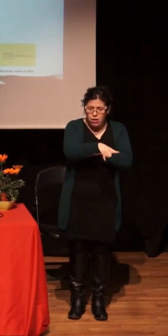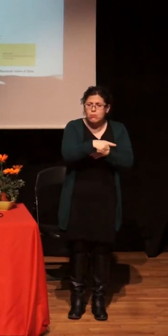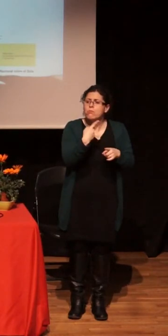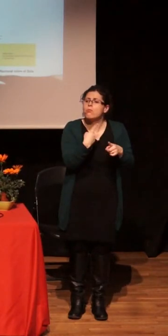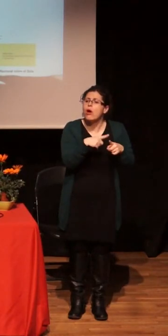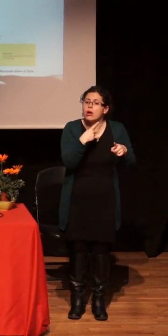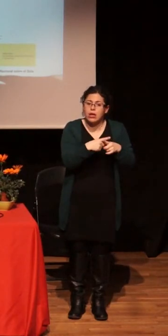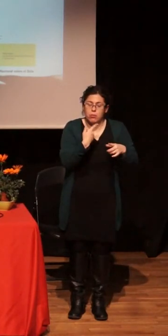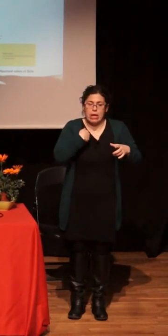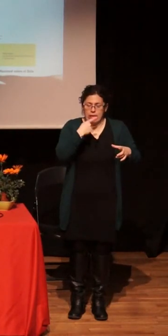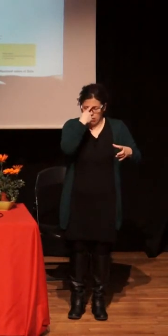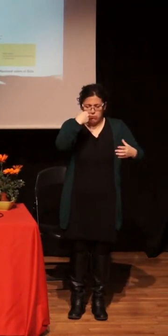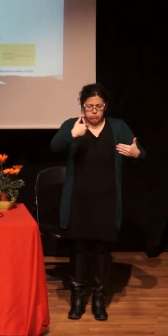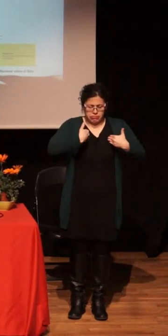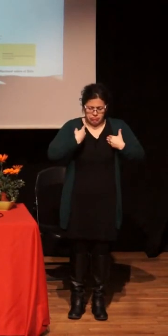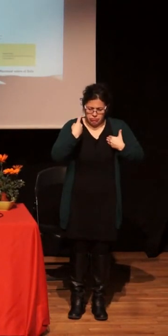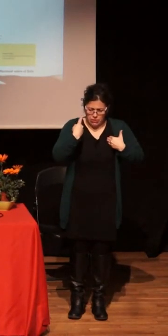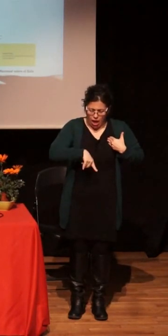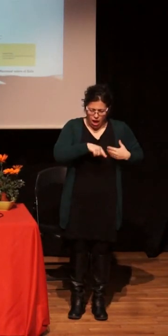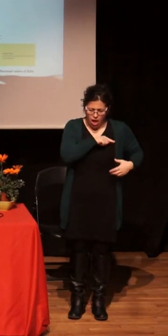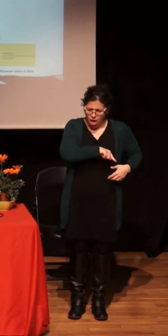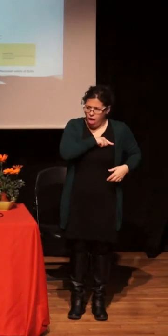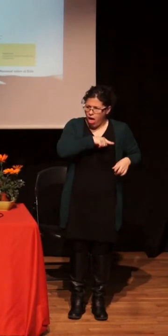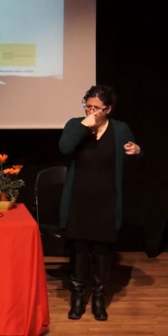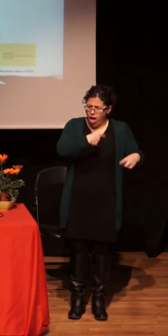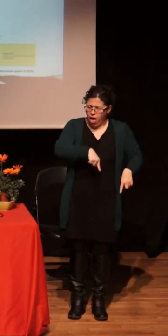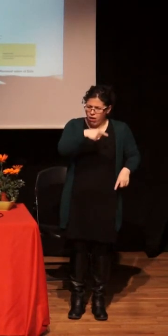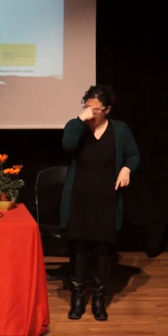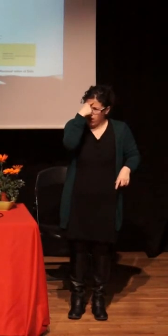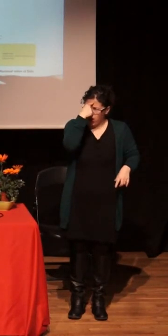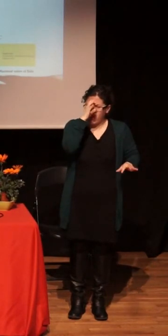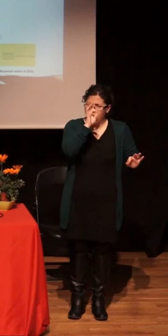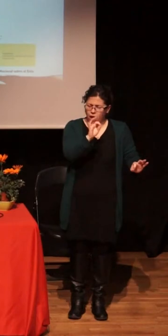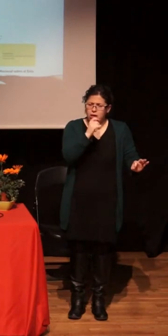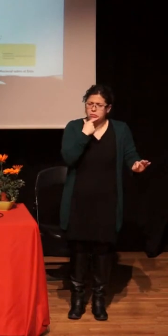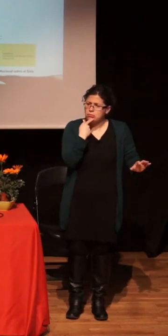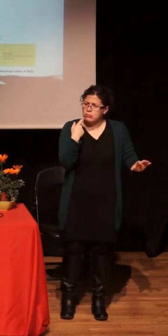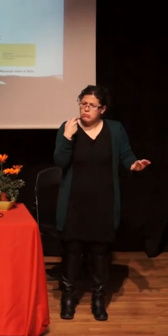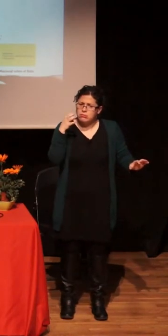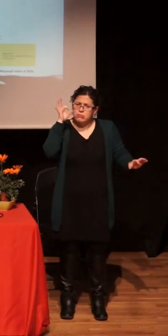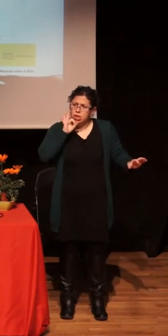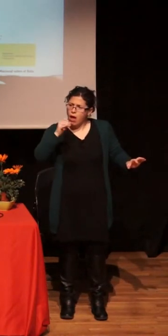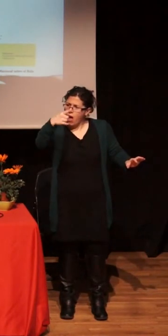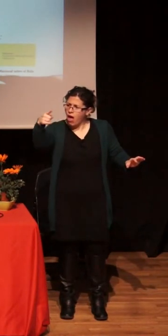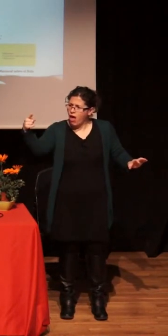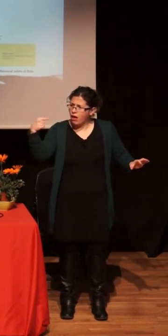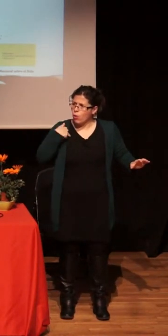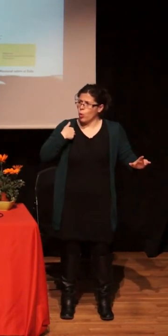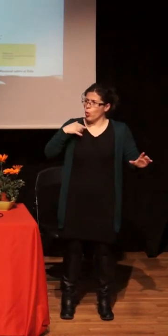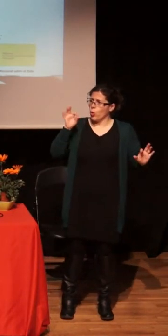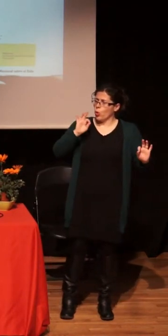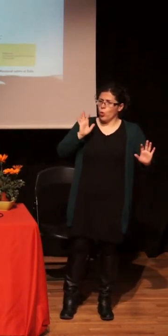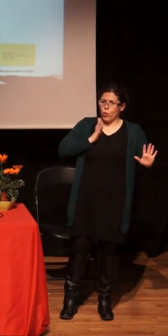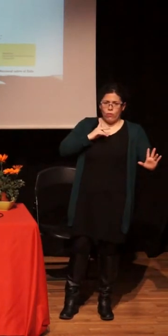tarea colectiva. Y la amenaza del SIDA era una amenaza absolutamente personalizable también.